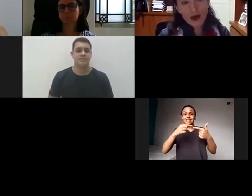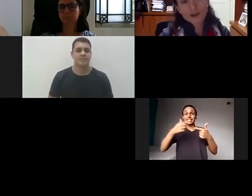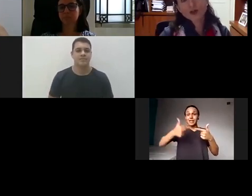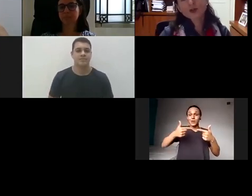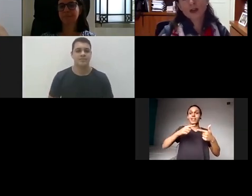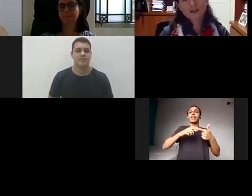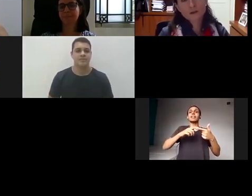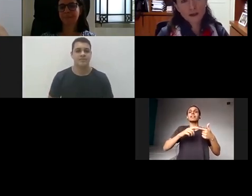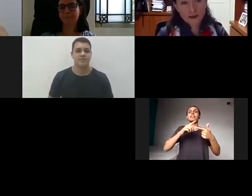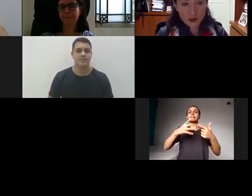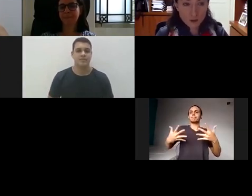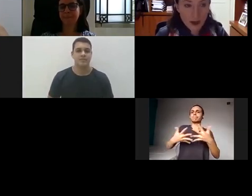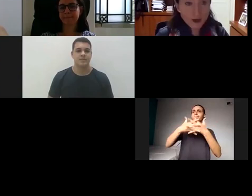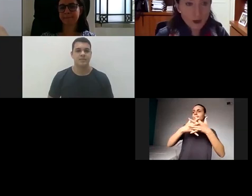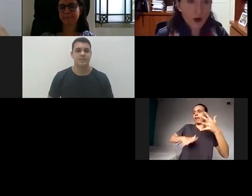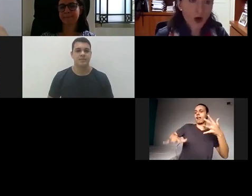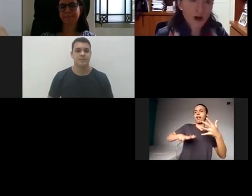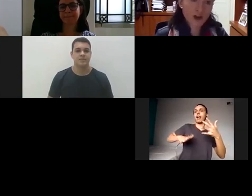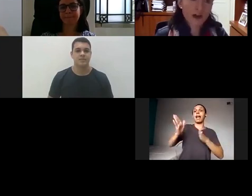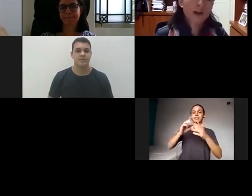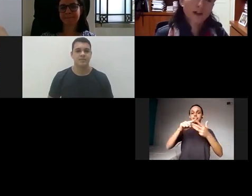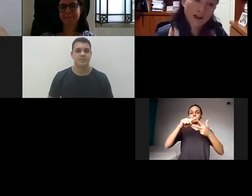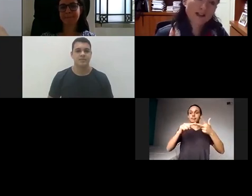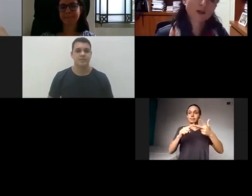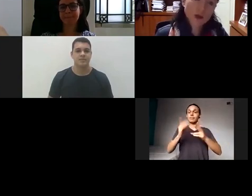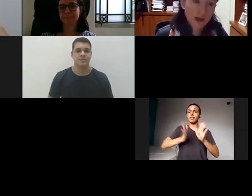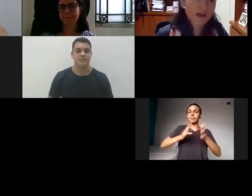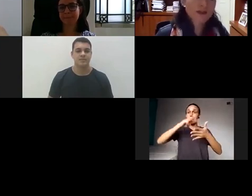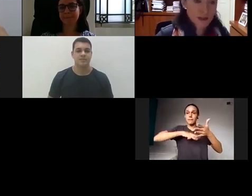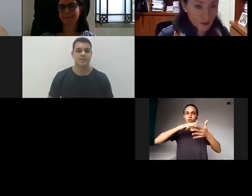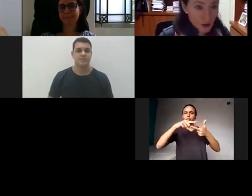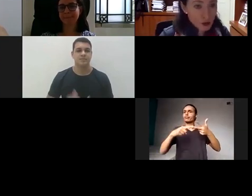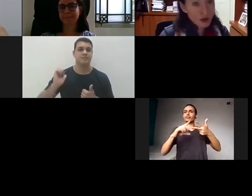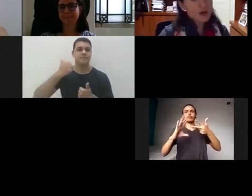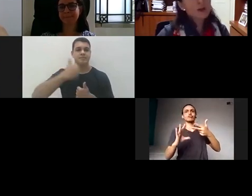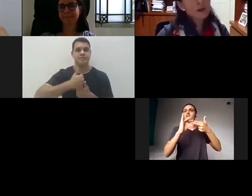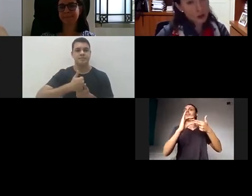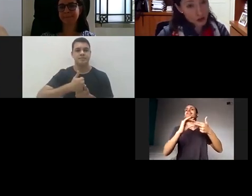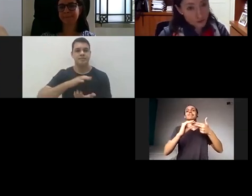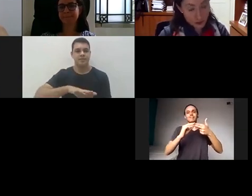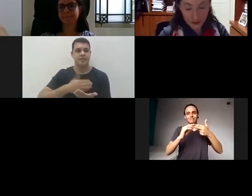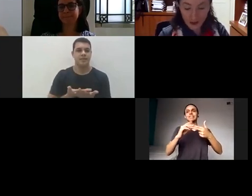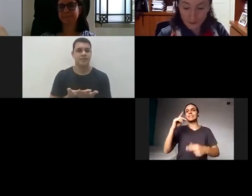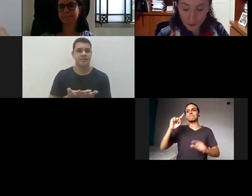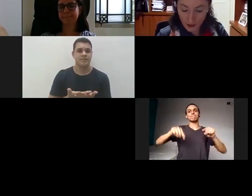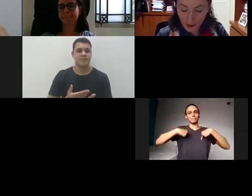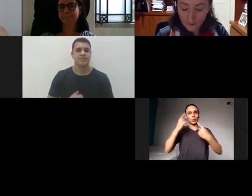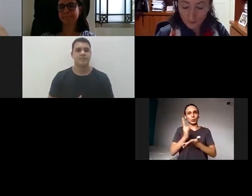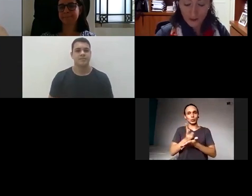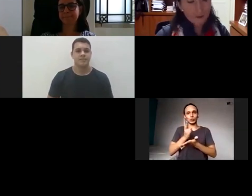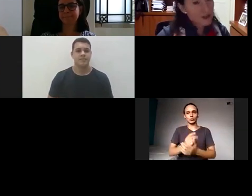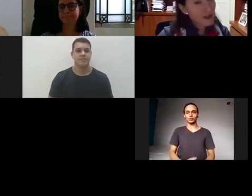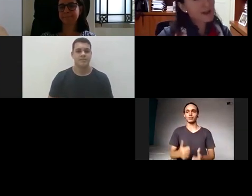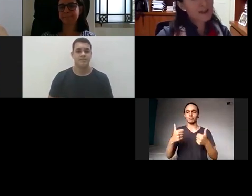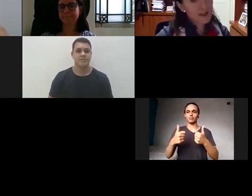articulada junto com a acessibilidade metodológica, tem sido os grandes desafios, e eu já vou explicar porquê.